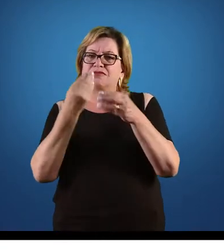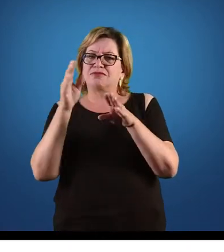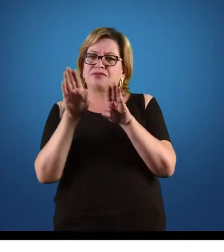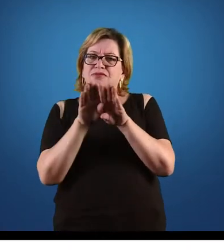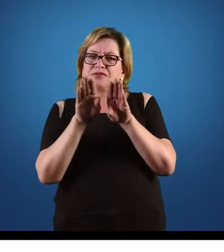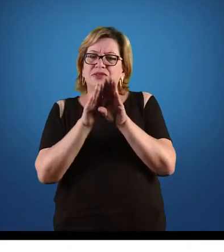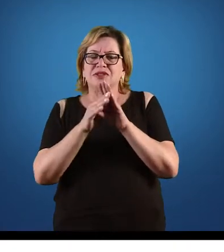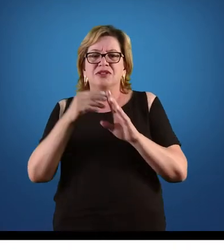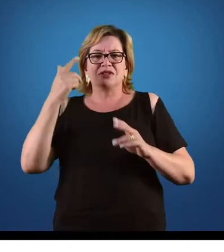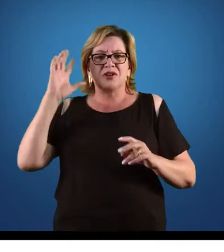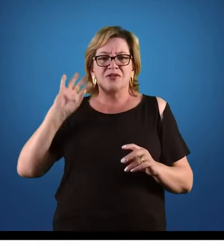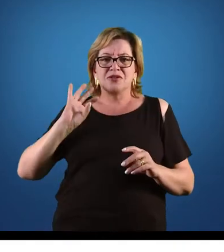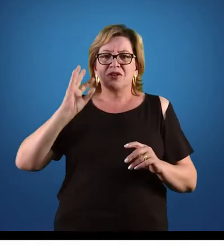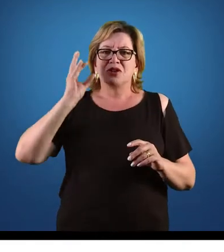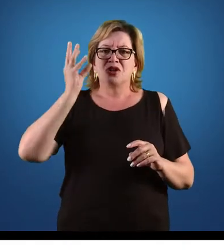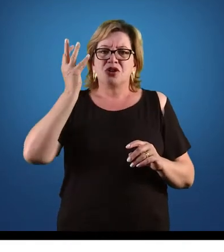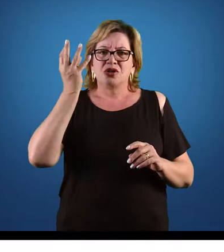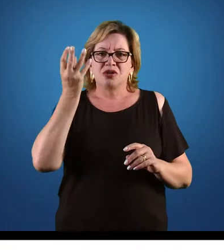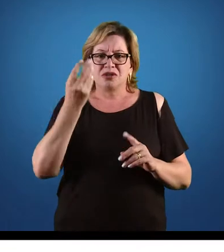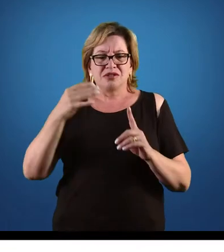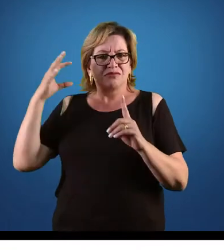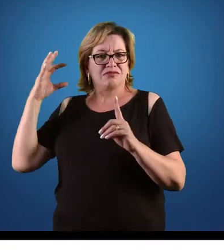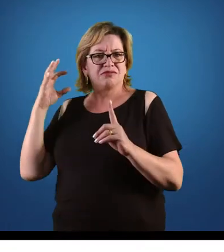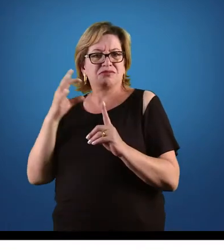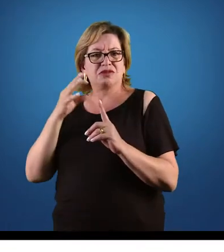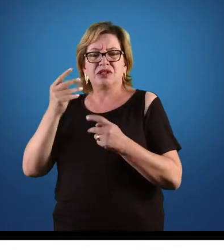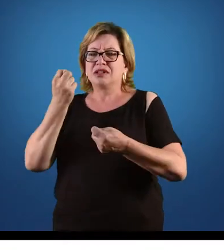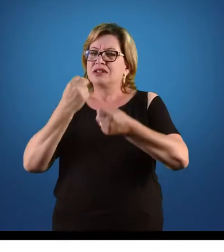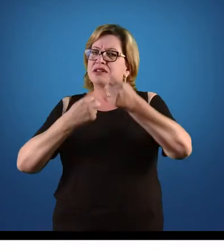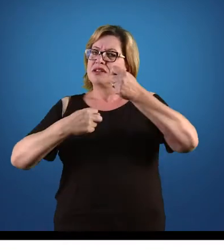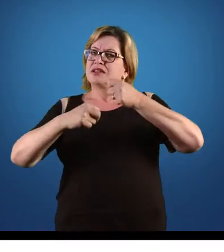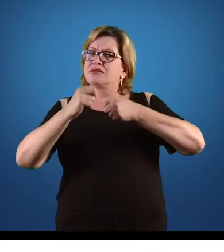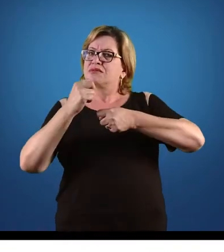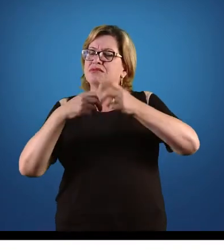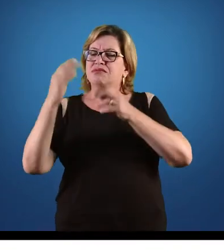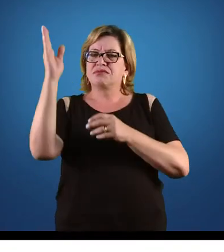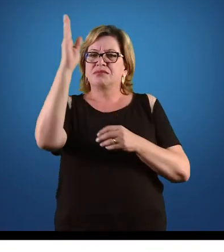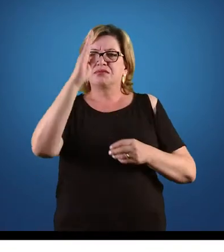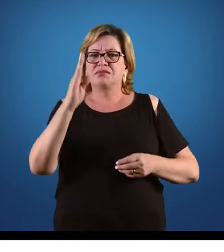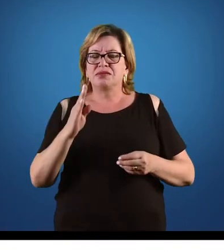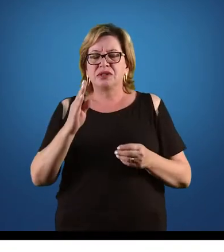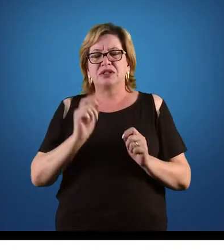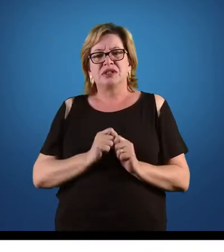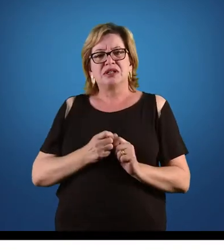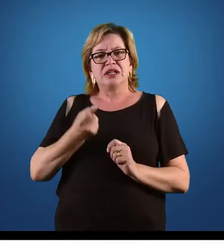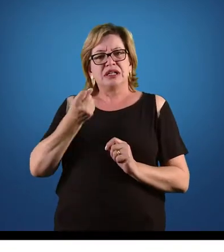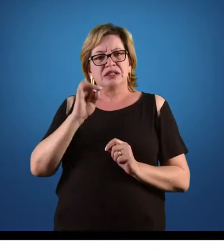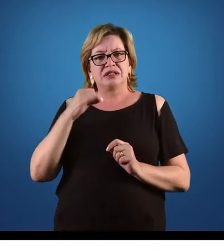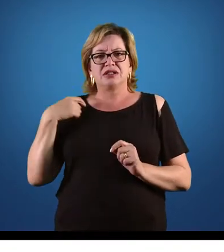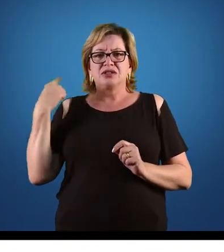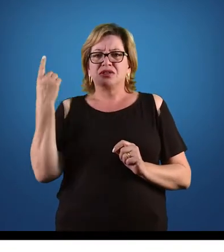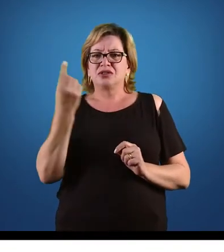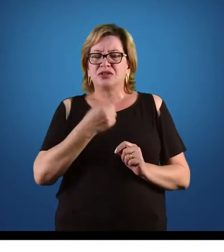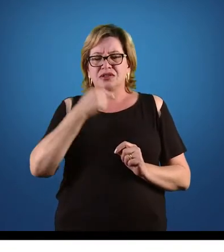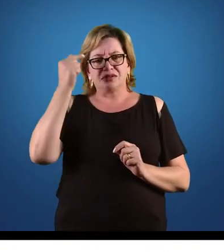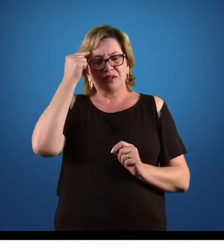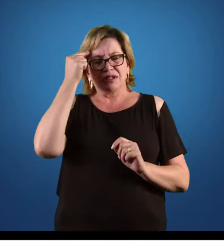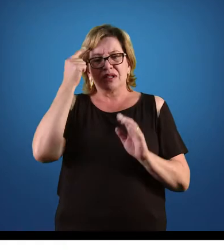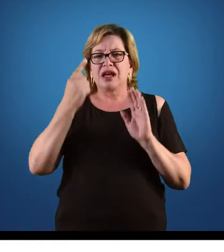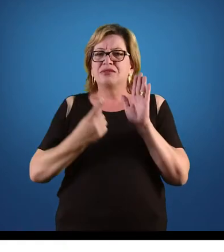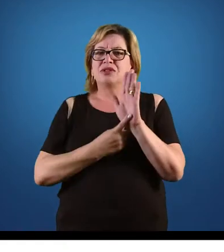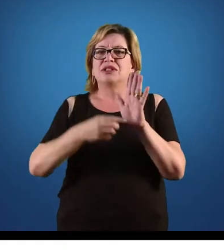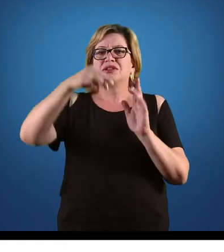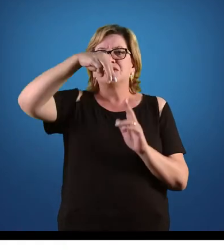consequências para toda a economia brasileira. Se nós formos pensar em modelos de mercado,